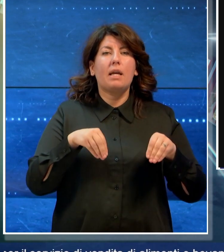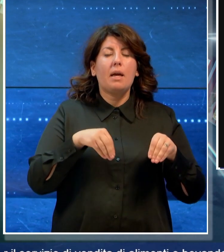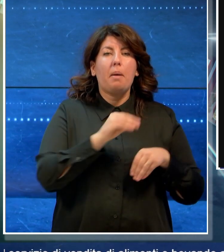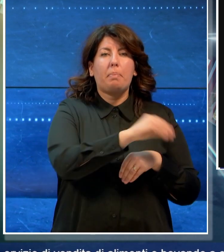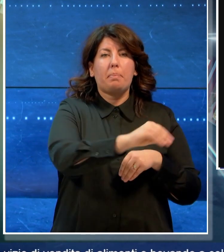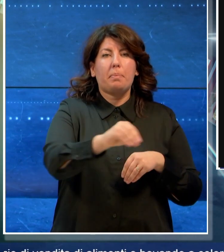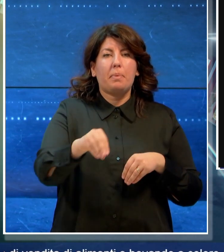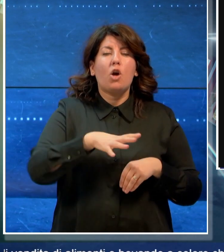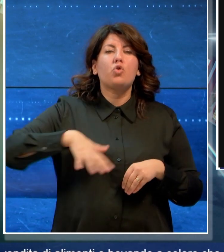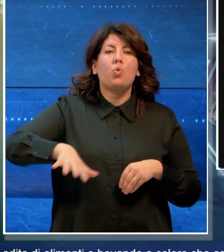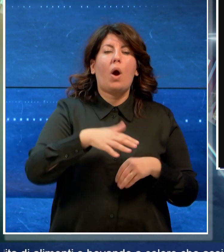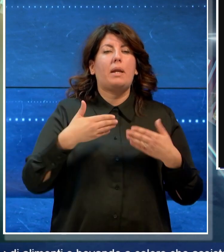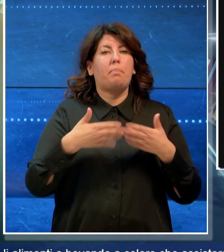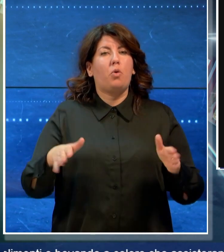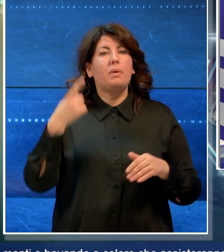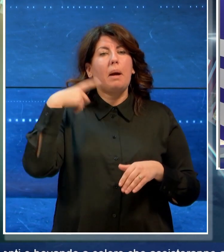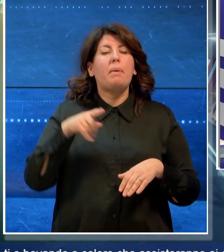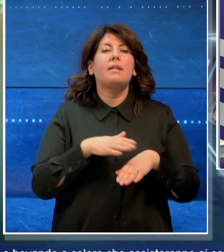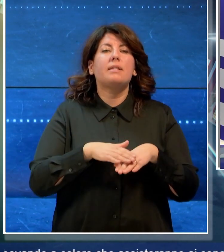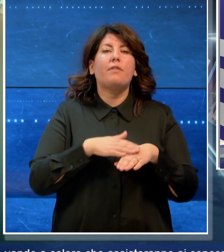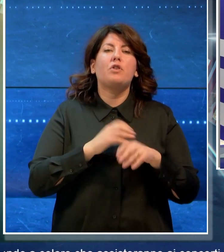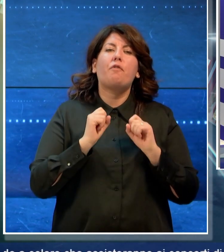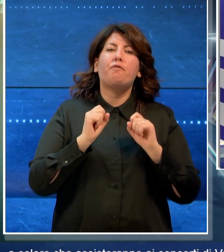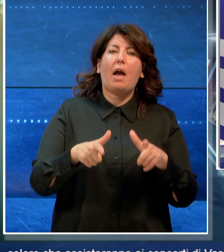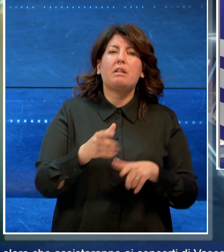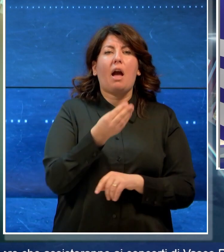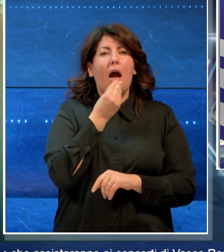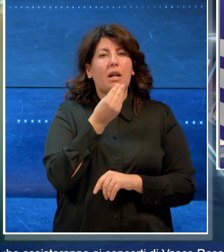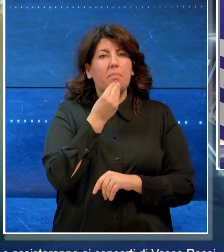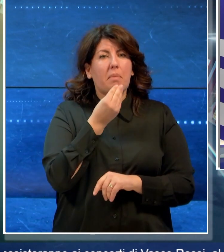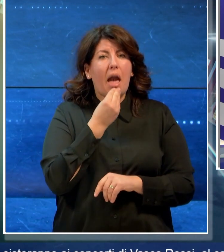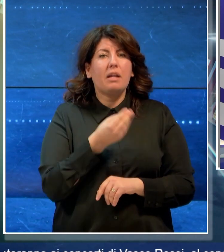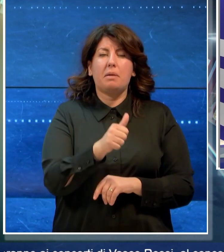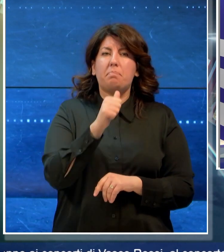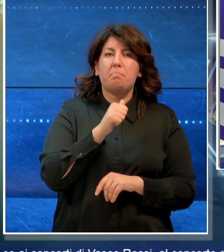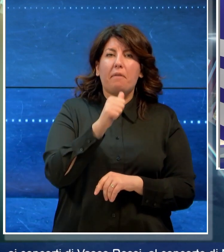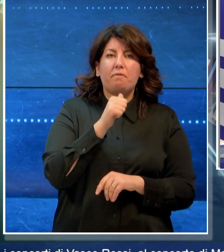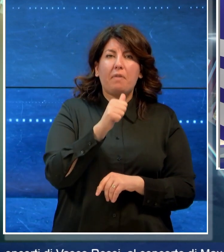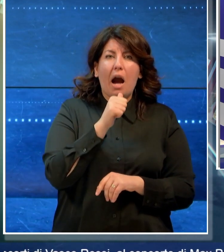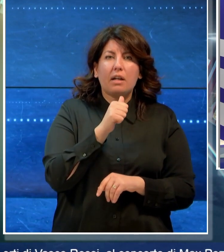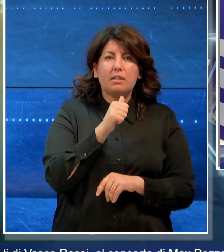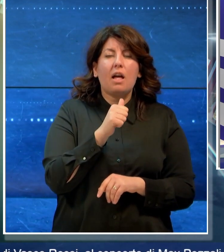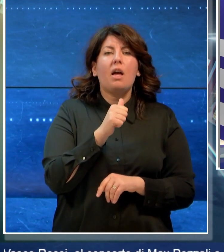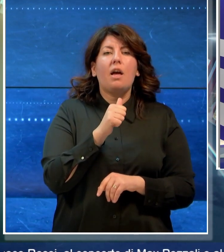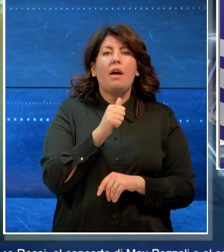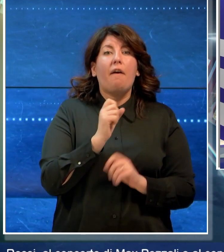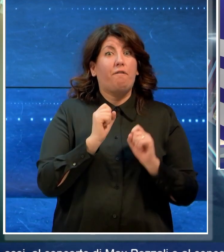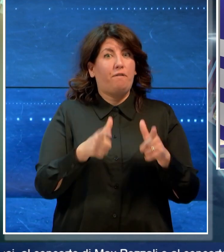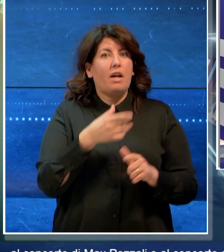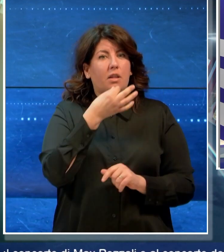per il servizio di vendita di alimenti e bevande a coloro che